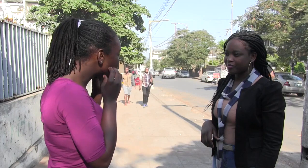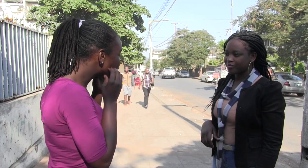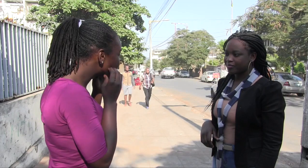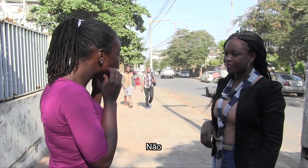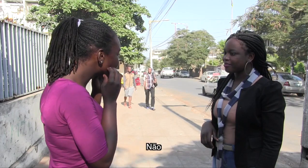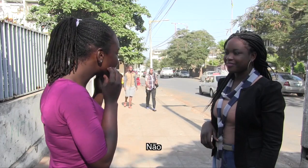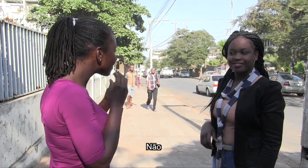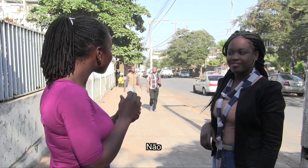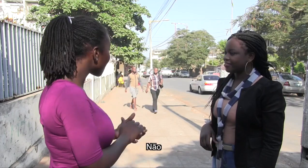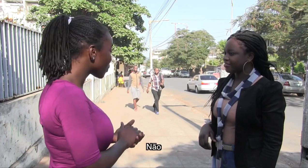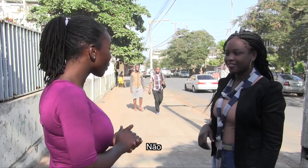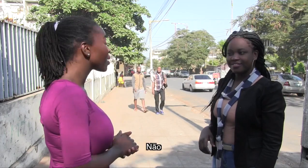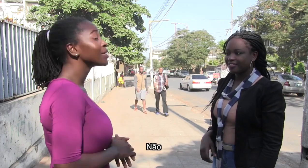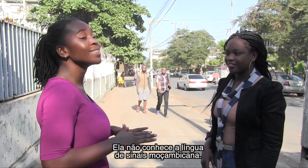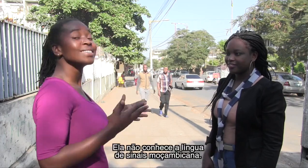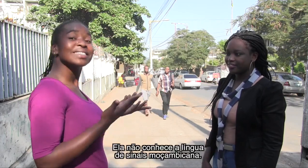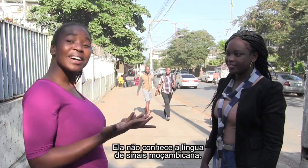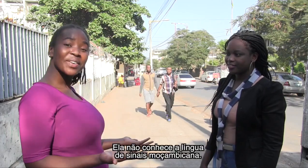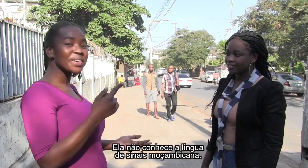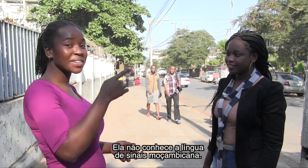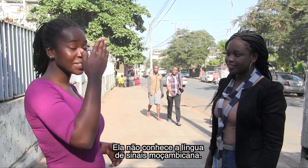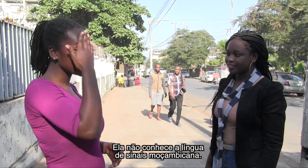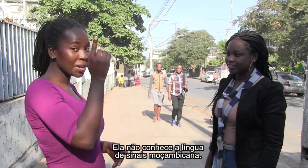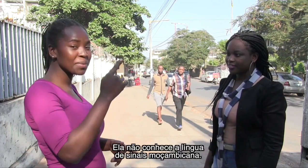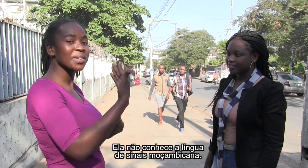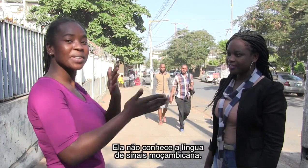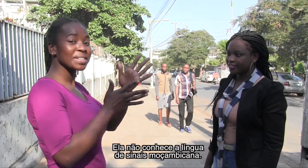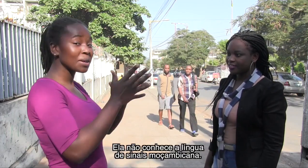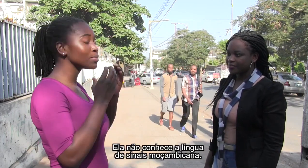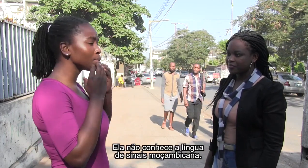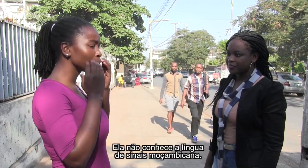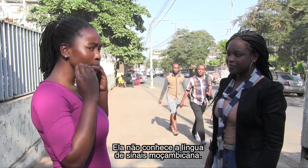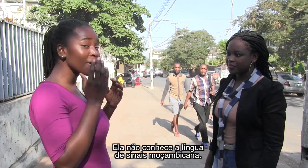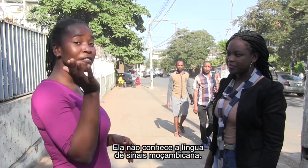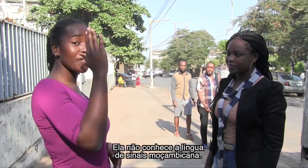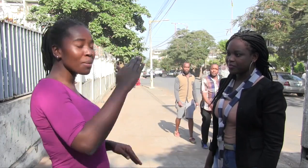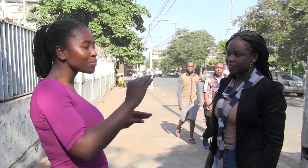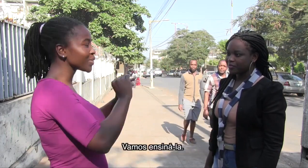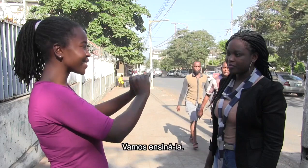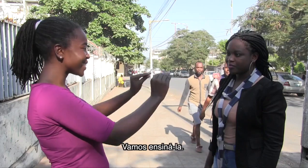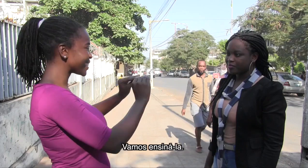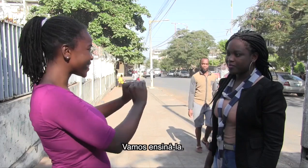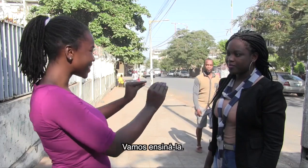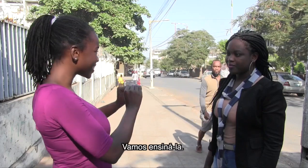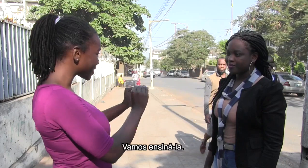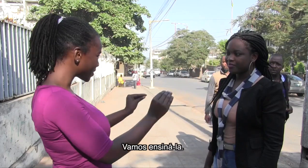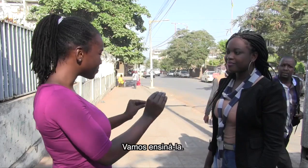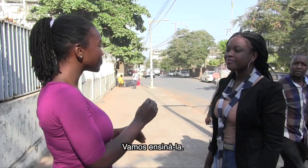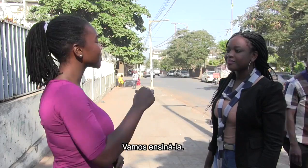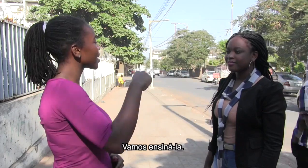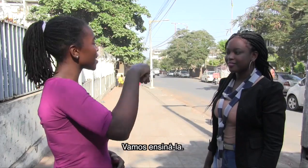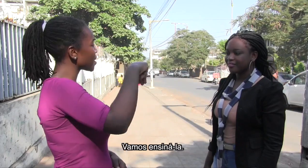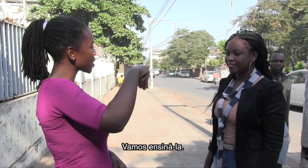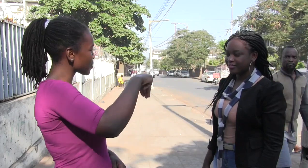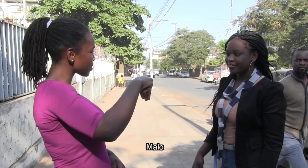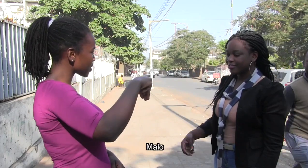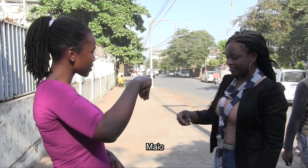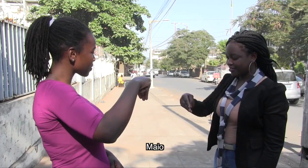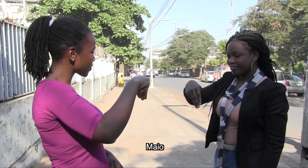moçambicana? Não Não não conhece a língua de sinais moçambicana Vamos ensiná-la